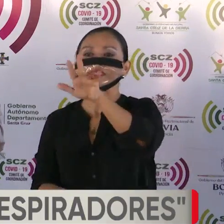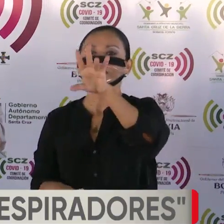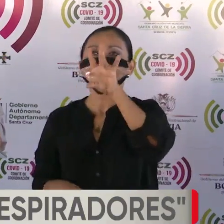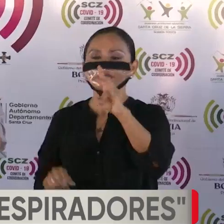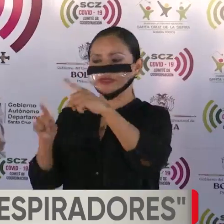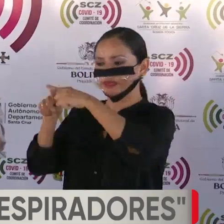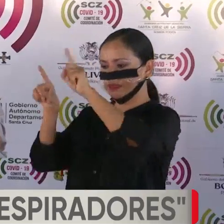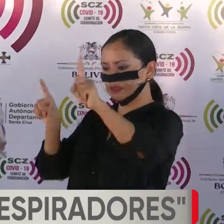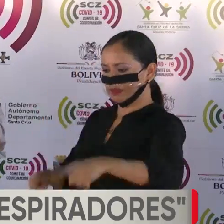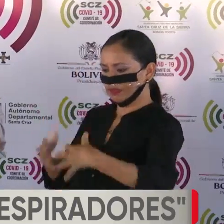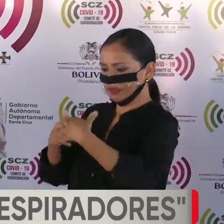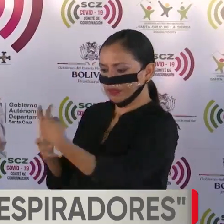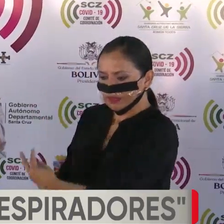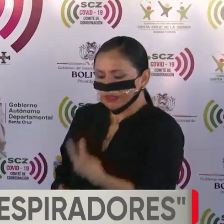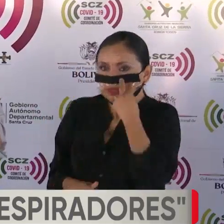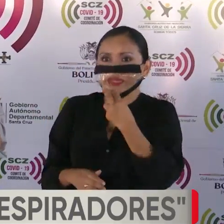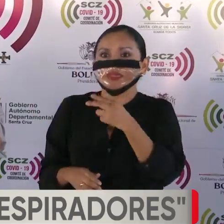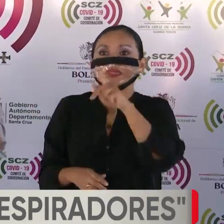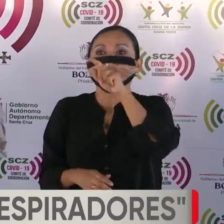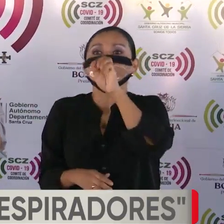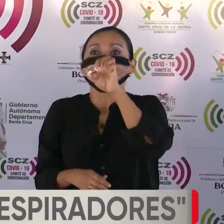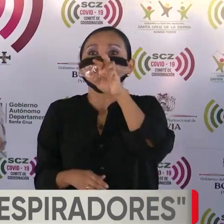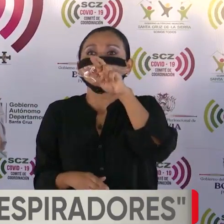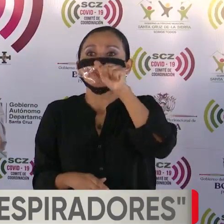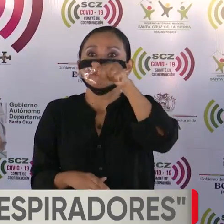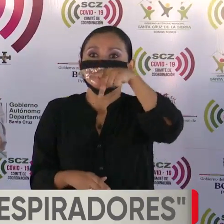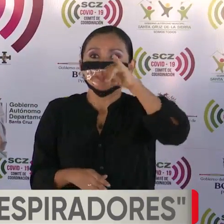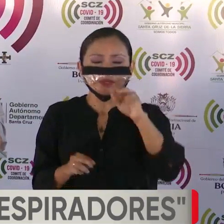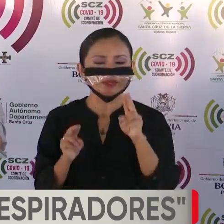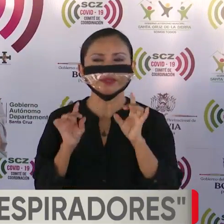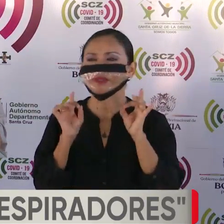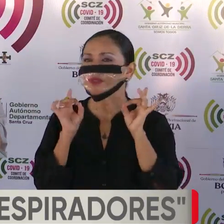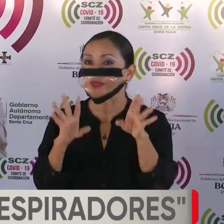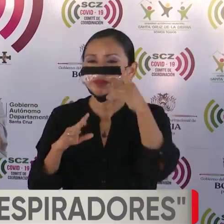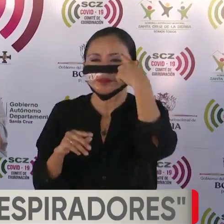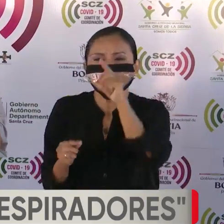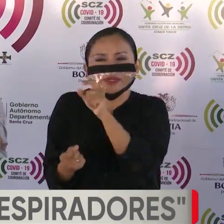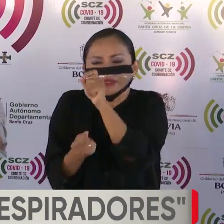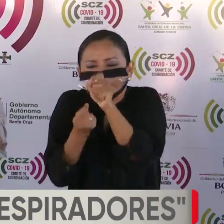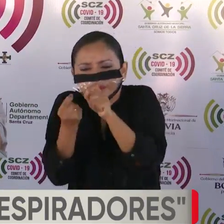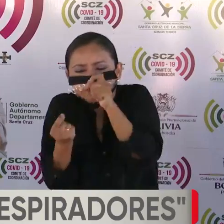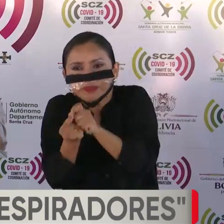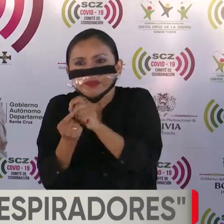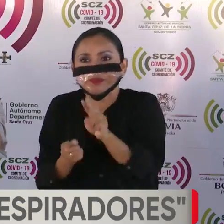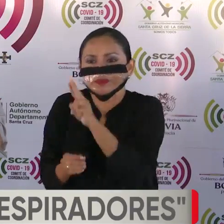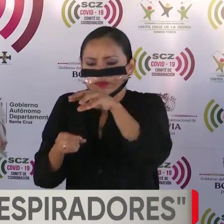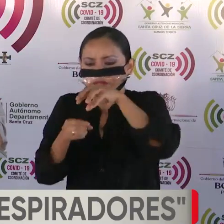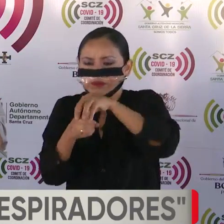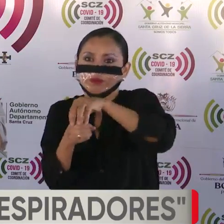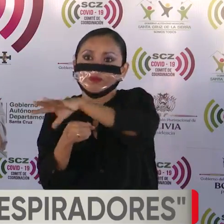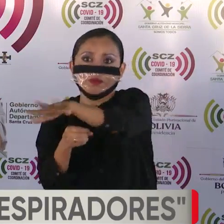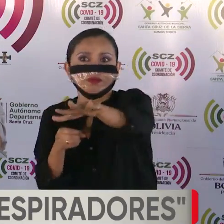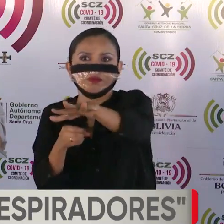respiradores de terapia intensiva para uso exclusivo de la pandemia.